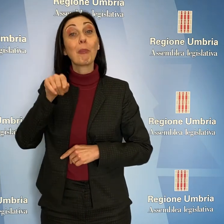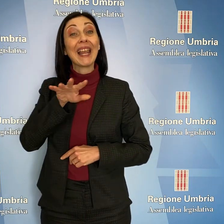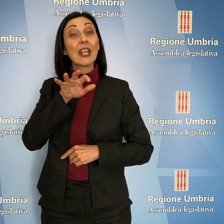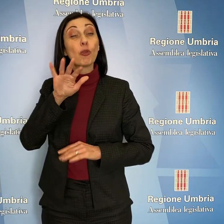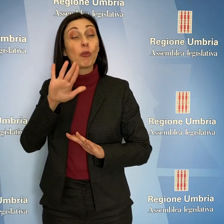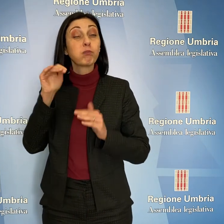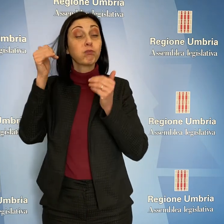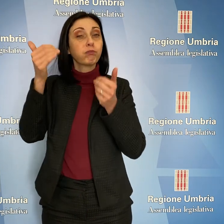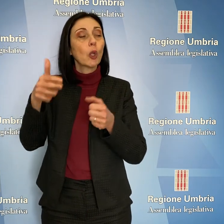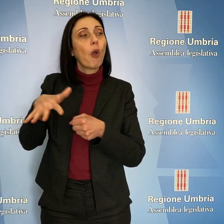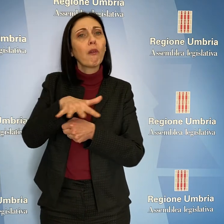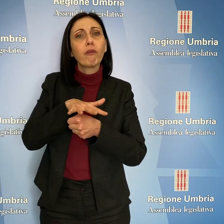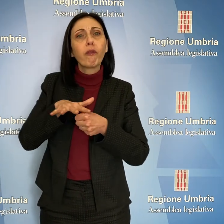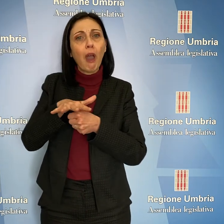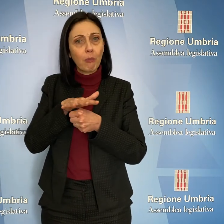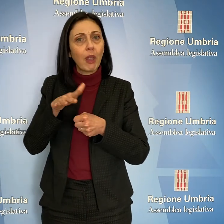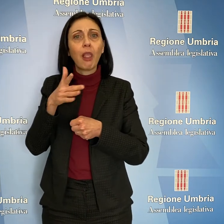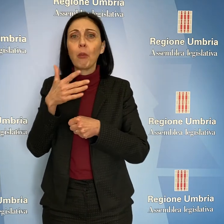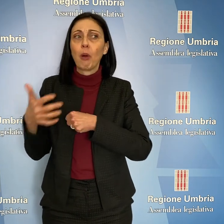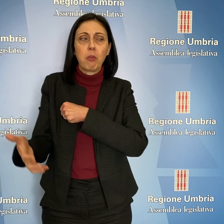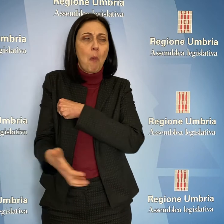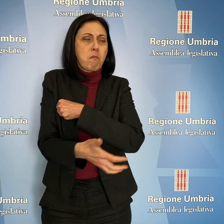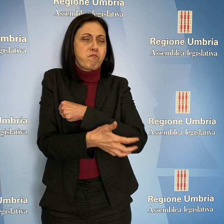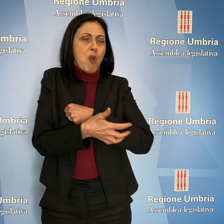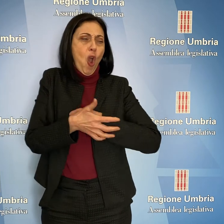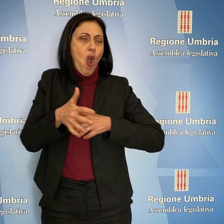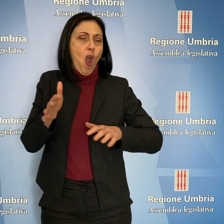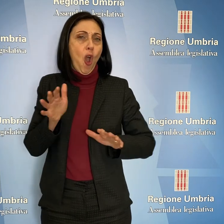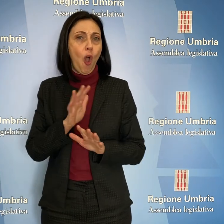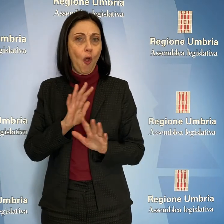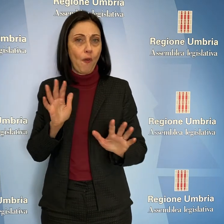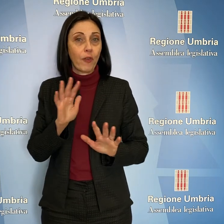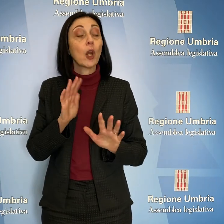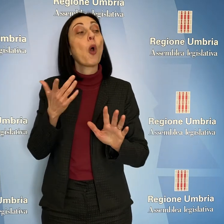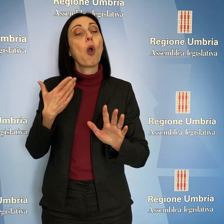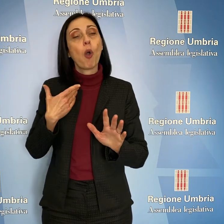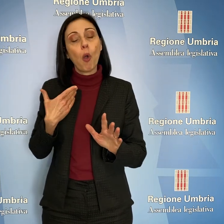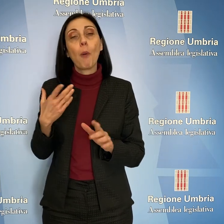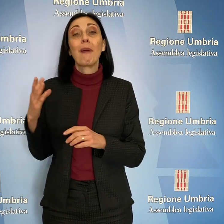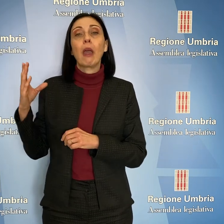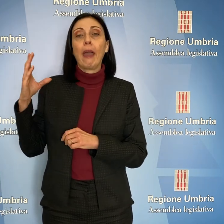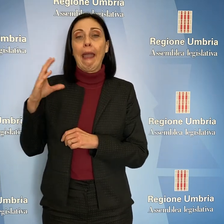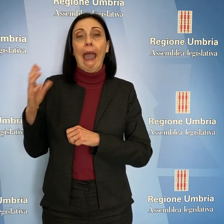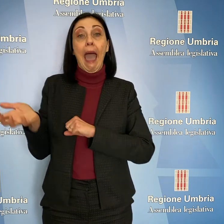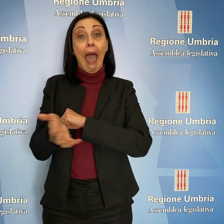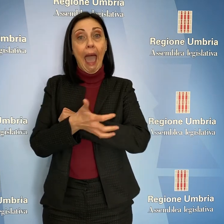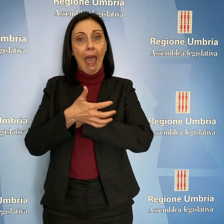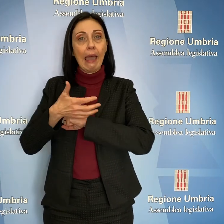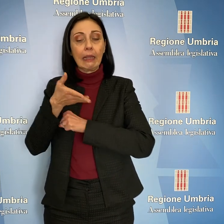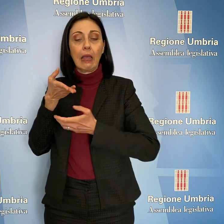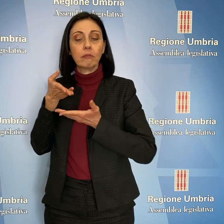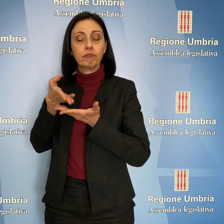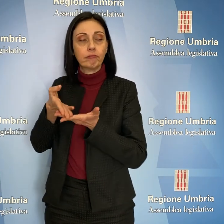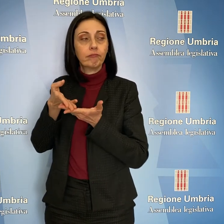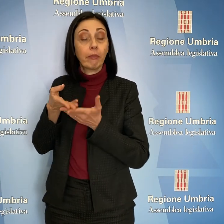le famiglie sulla soglia della povertà assoluta che vengono assistite dalla Caritas con un incremento del